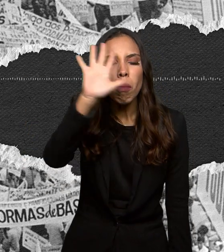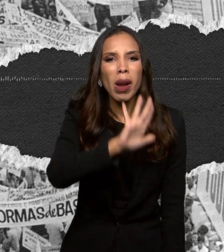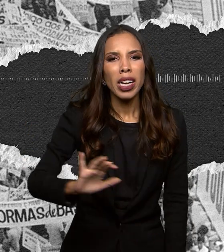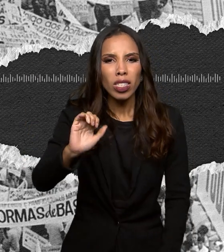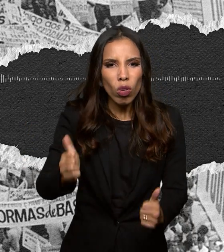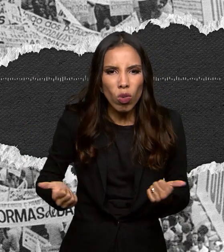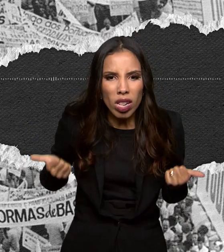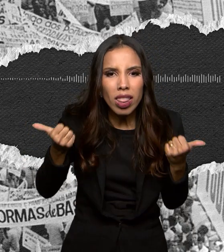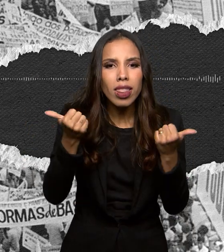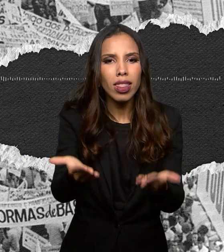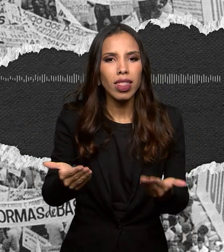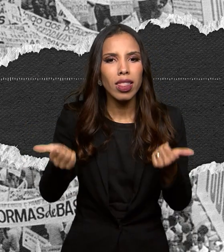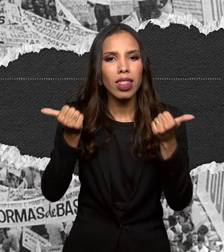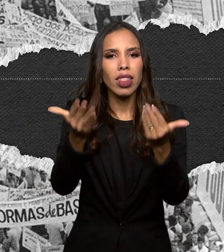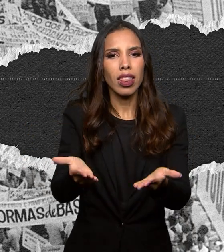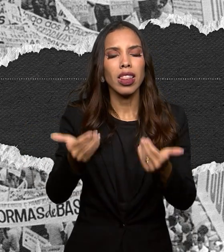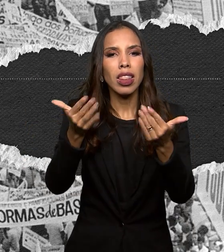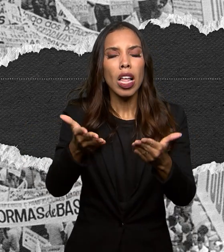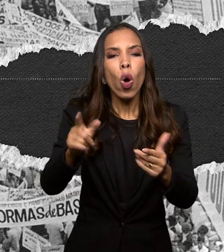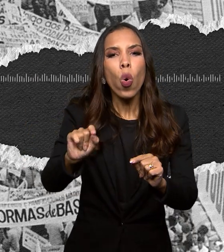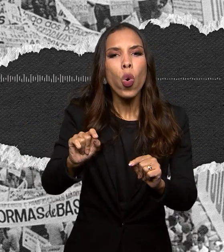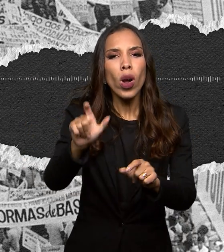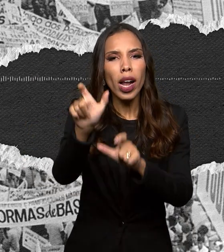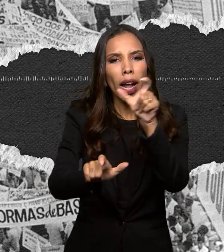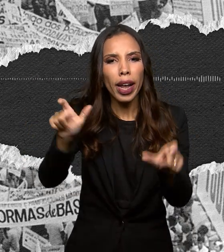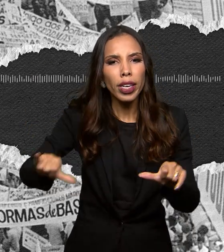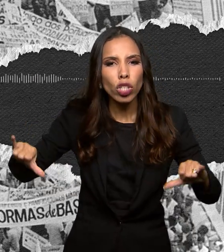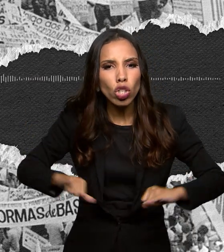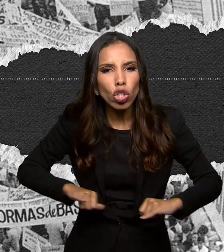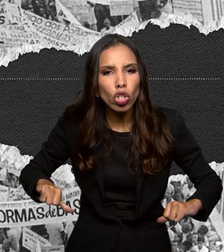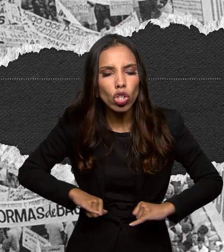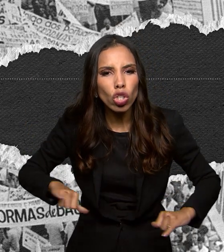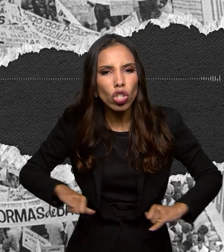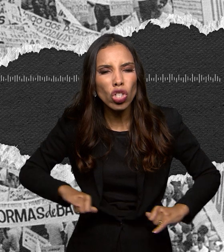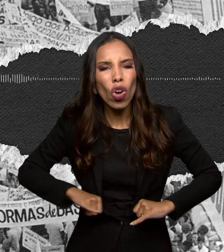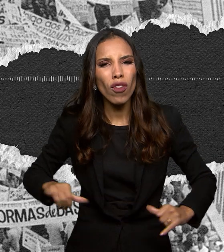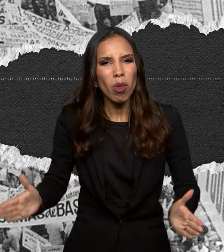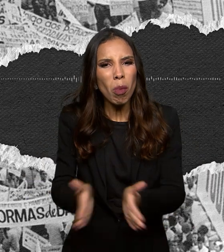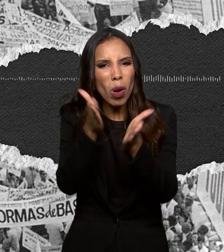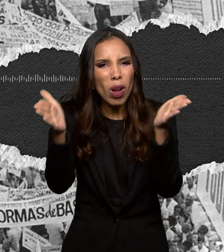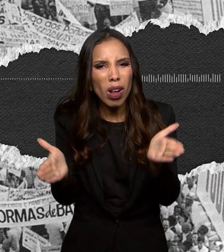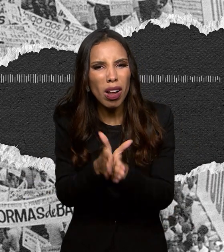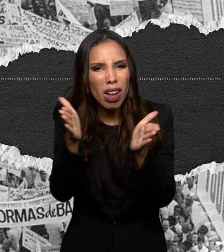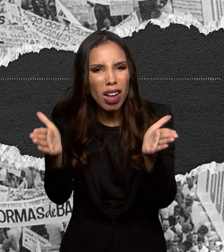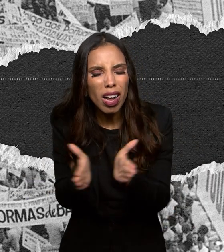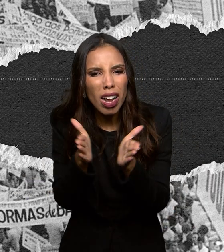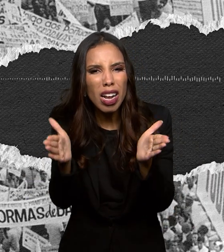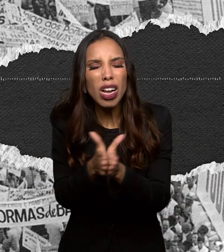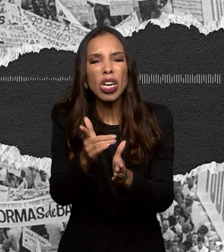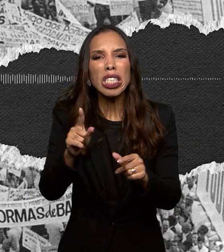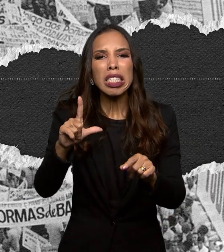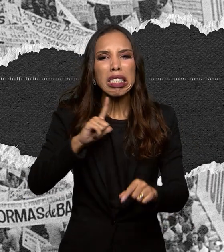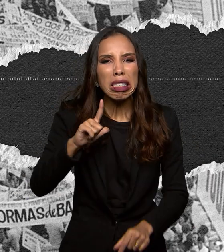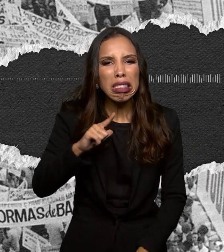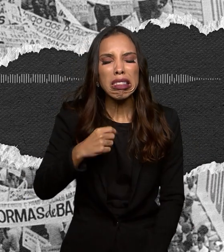que pagam em sofrimento, pagam em miséria, pagam em privações o direito de ser